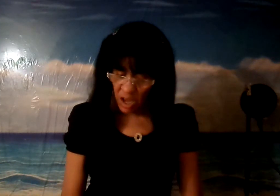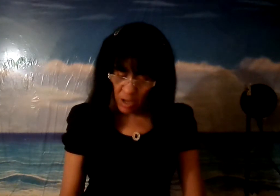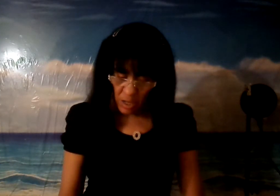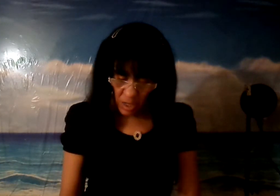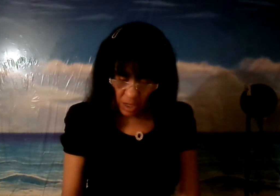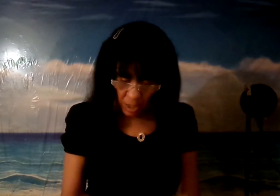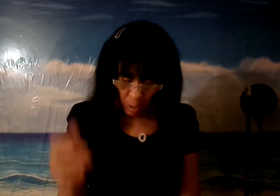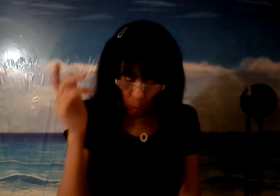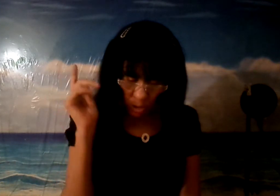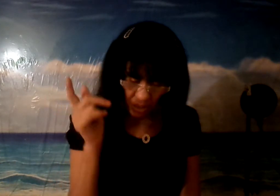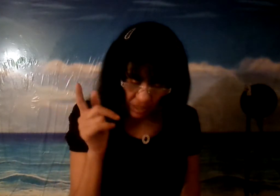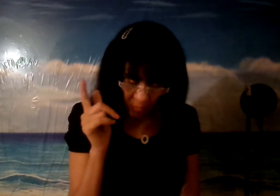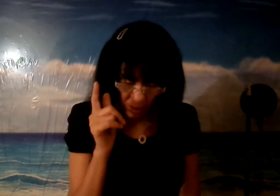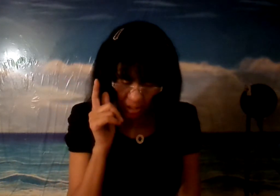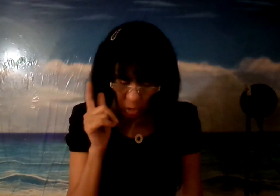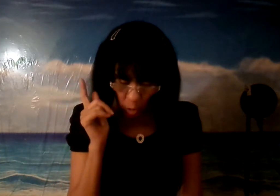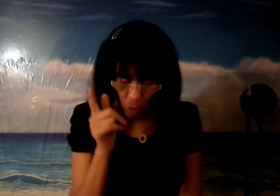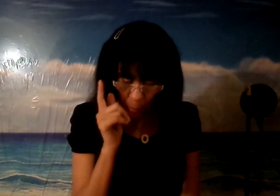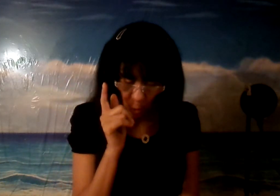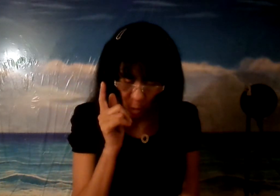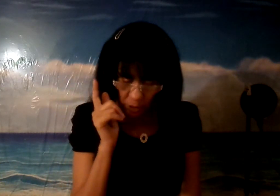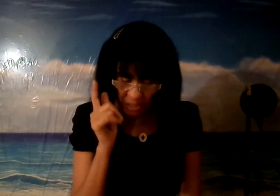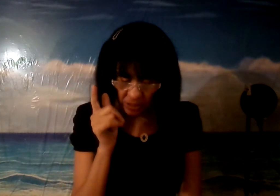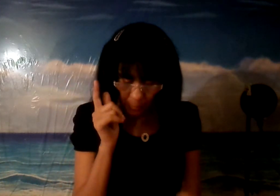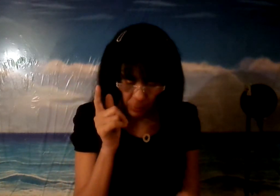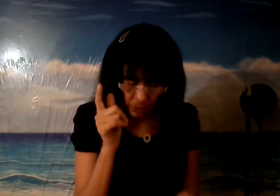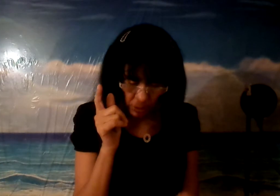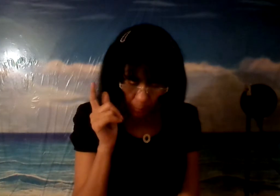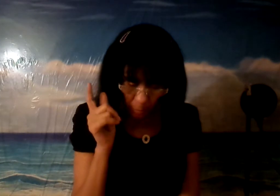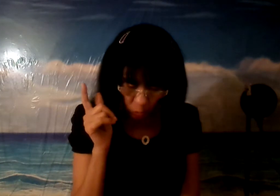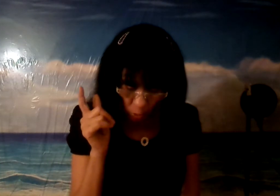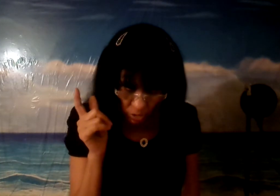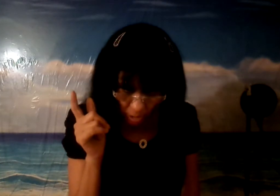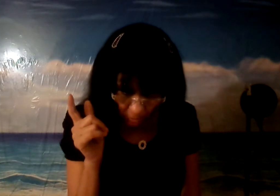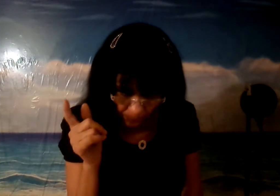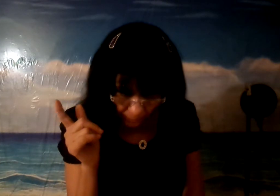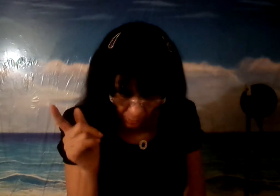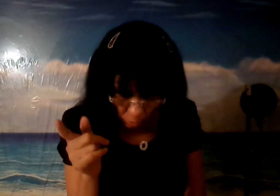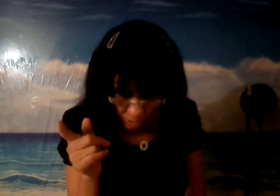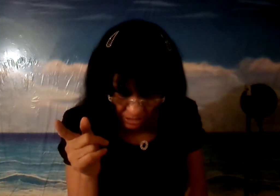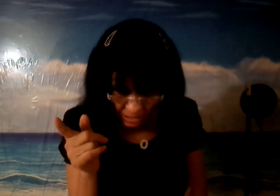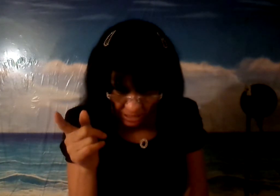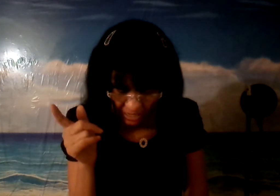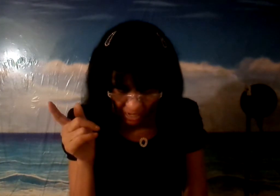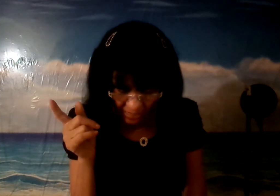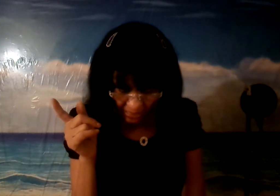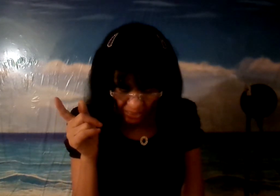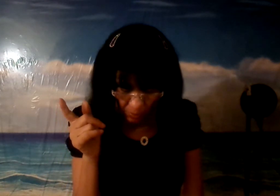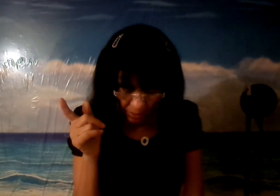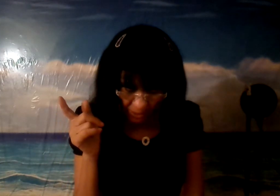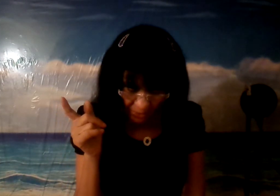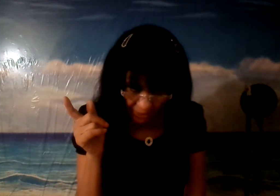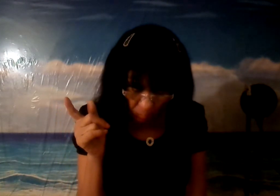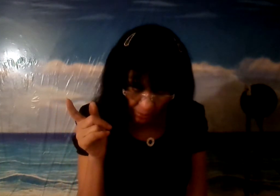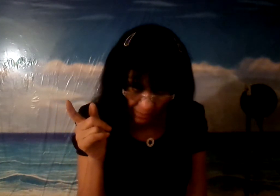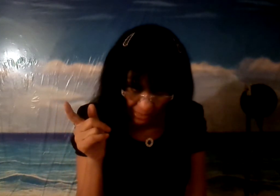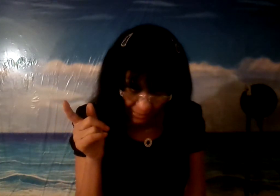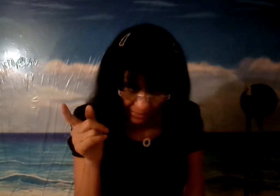que oíste que fue dicho ojo por ojo y diente por diente pero yo os digo no resiste al que es malavante que cualquiera que te